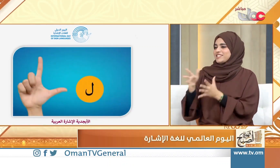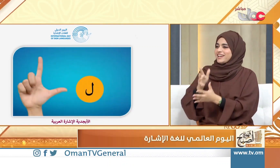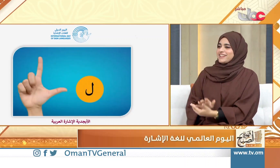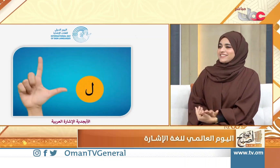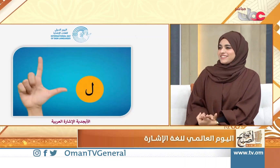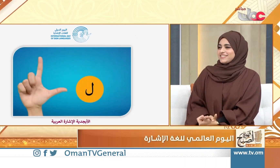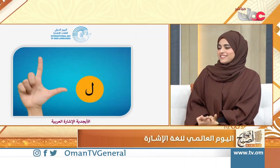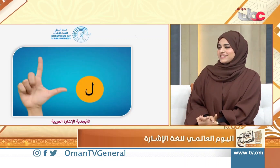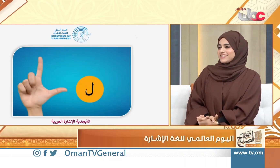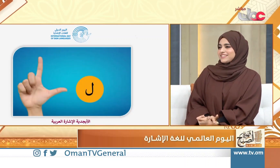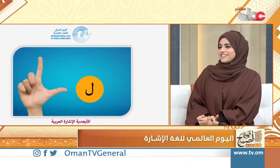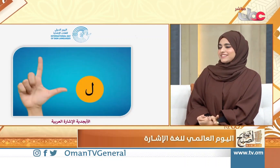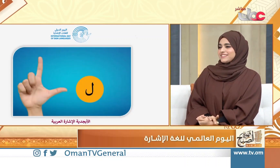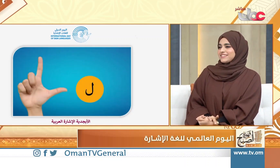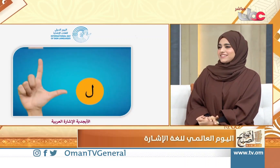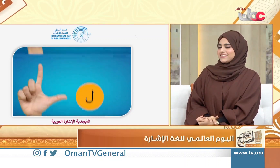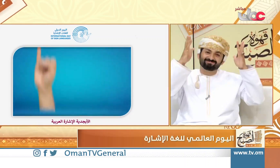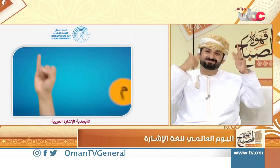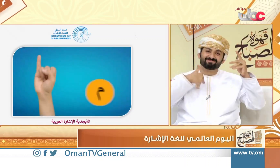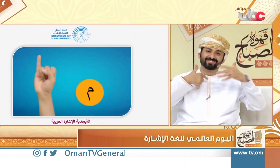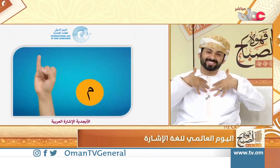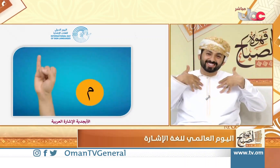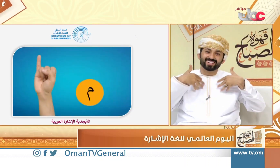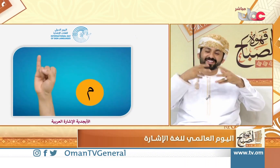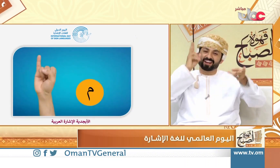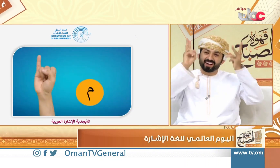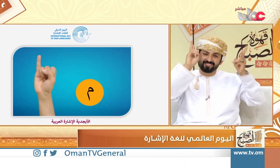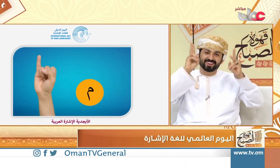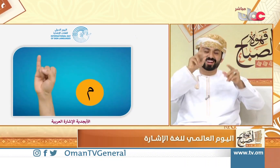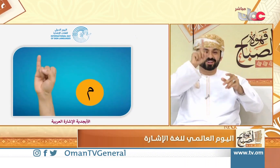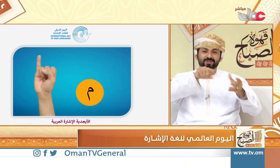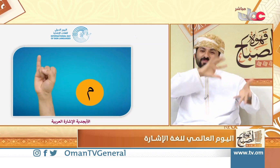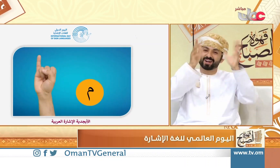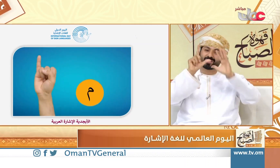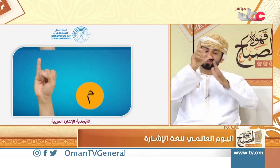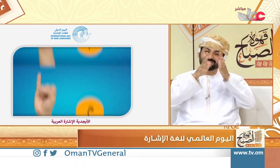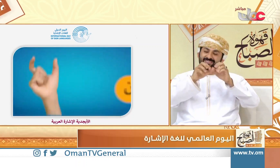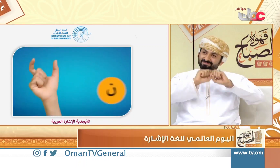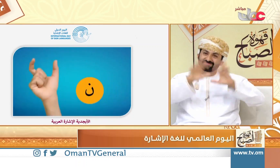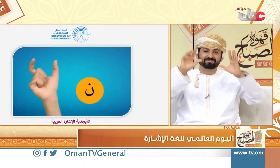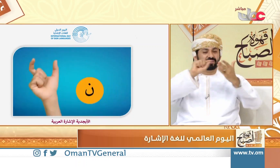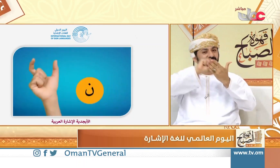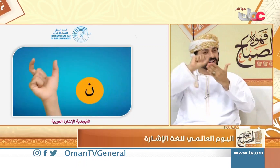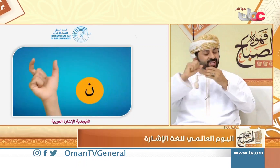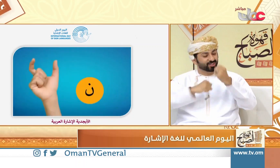التوعوية مهم رائع جداً نعم فخورين وسعيدين أيضاً في هذا المناسبة أن تكون هناك